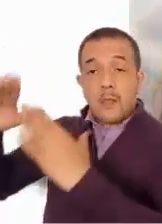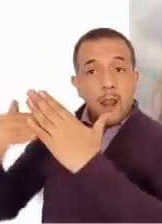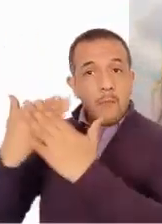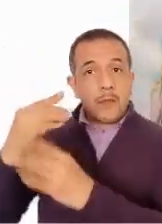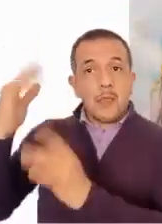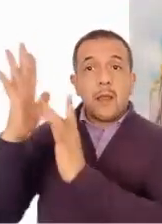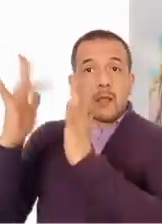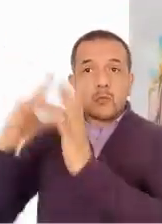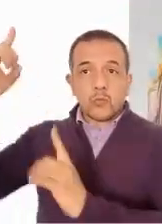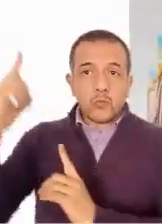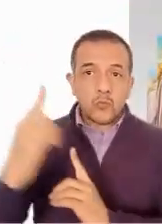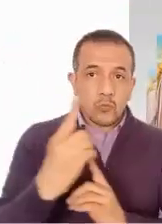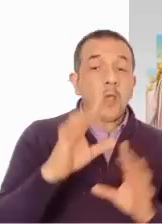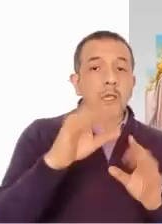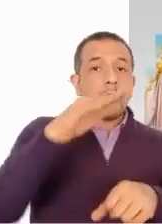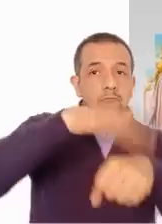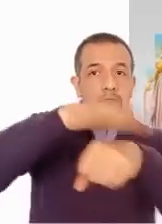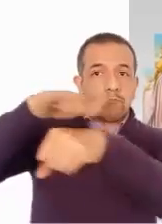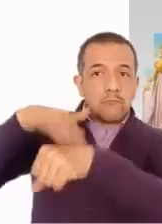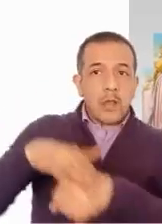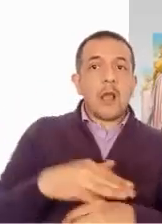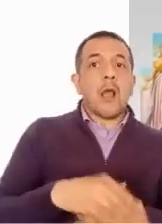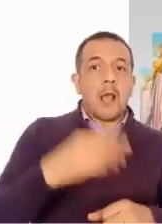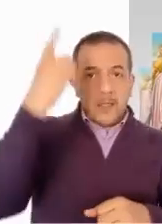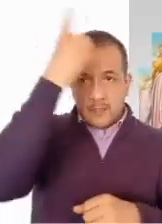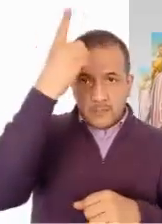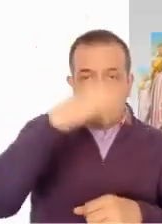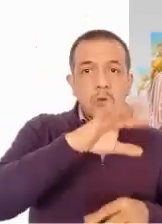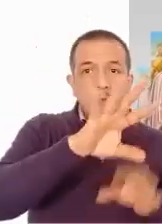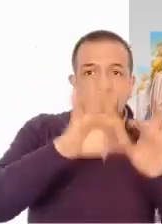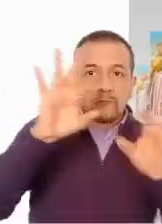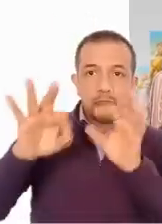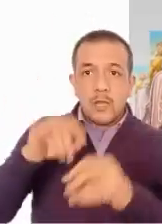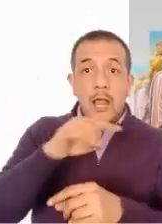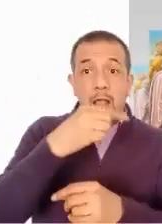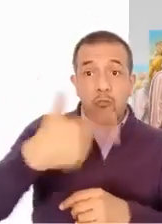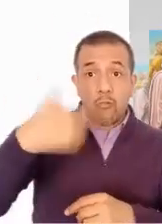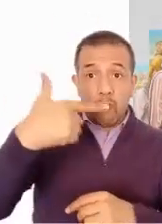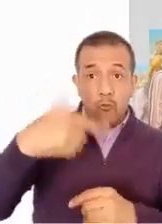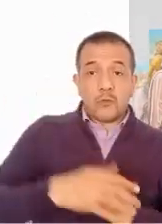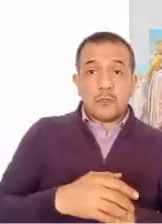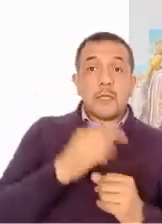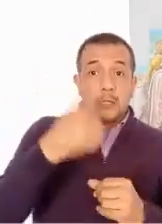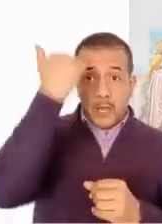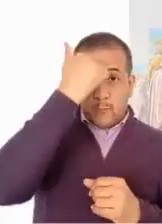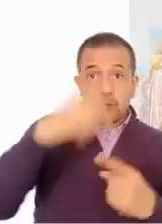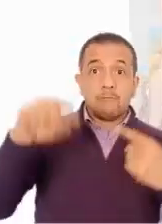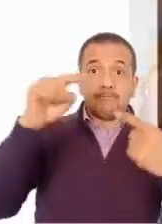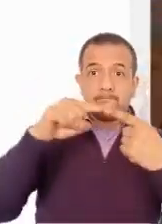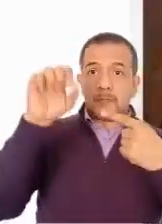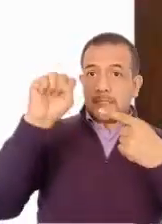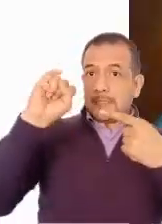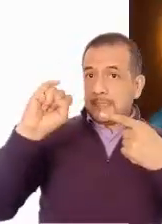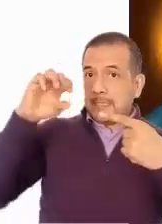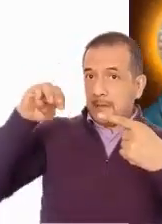a sus discípulos, eligió a doce de entre ellos y les dio el nombre de apóstoles. Eran Simón a quien